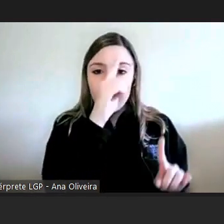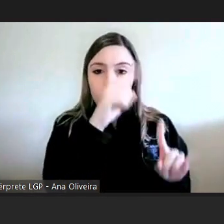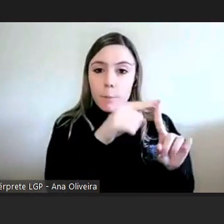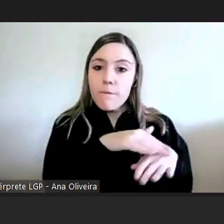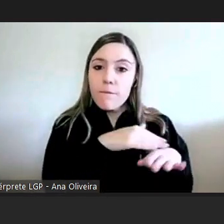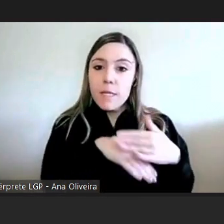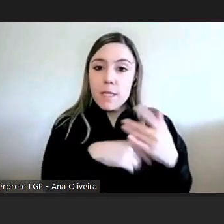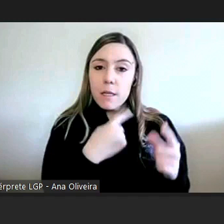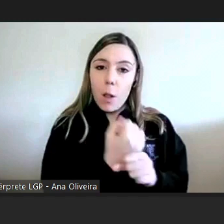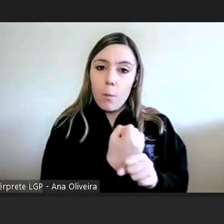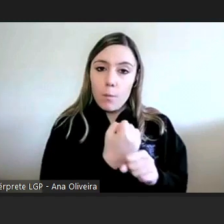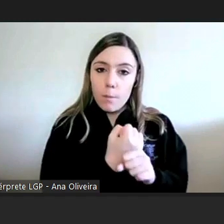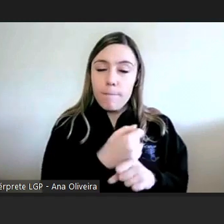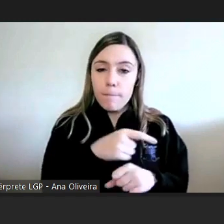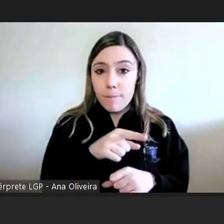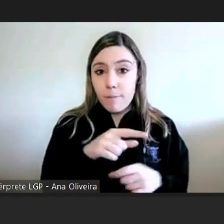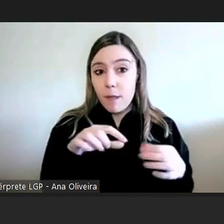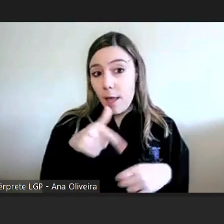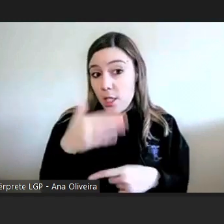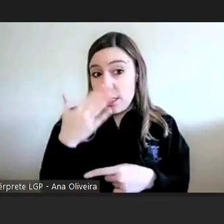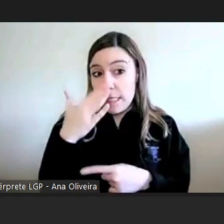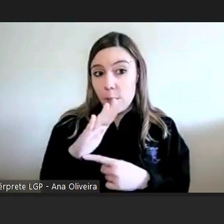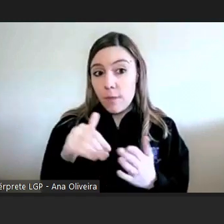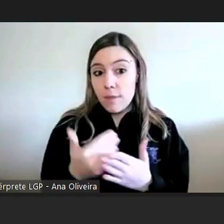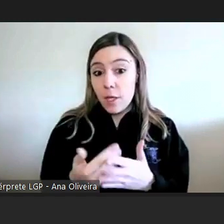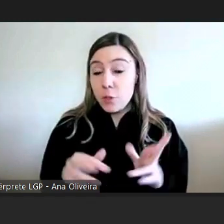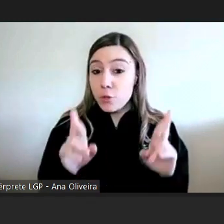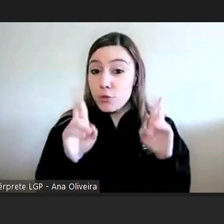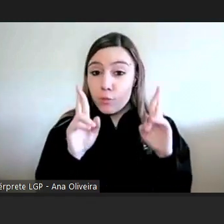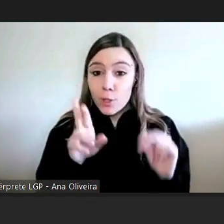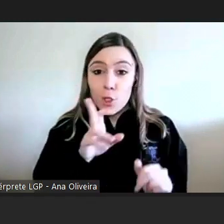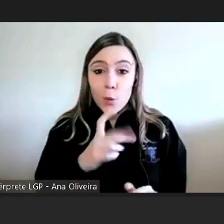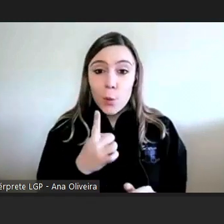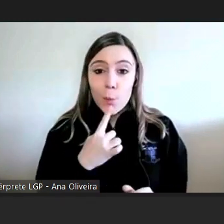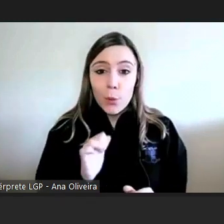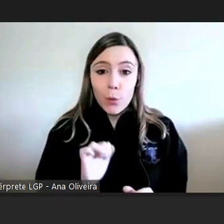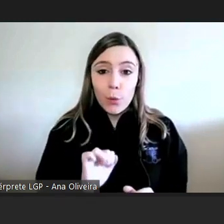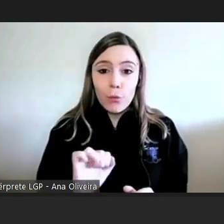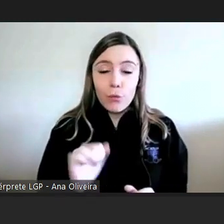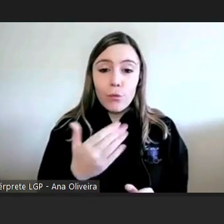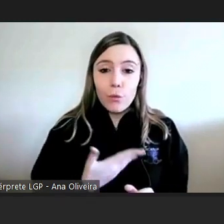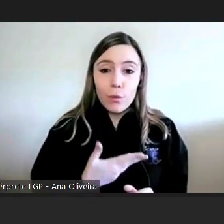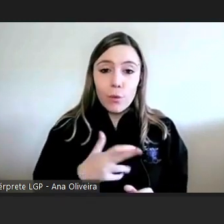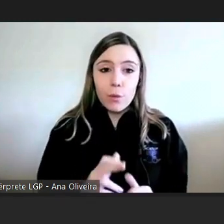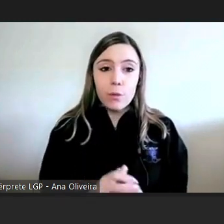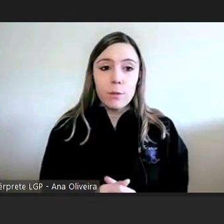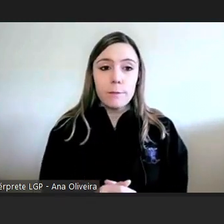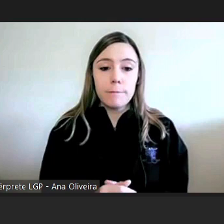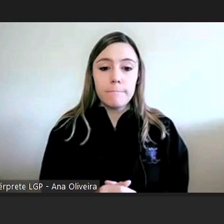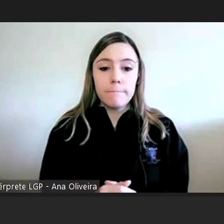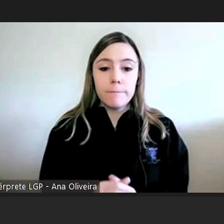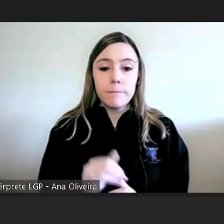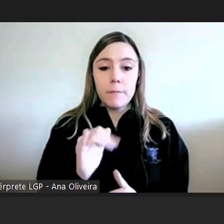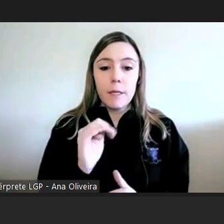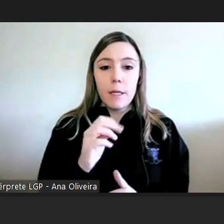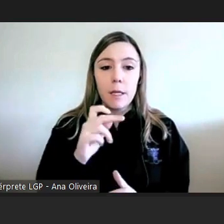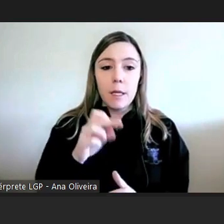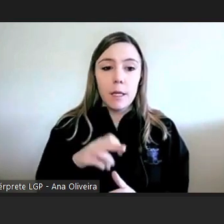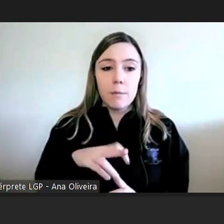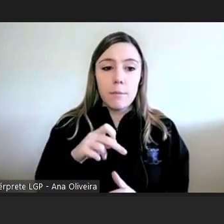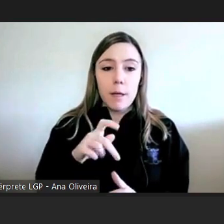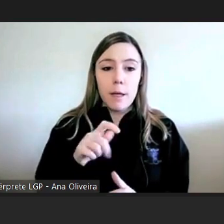que exemplifiquei espero ter respondido à sua pergunta Dr. Ismael Ismael